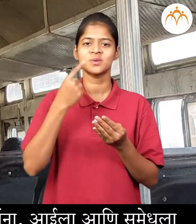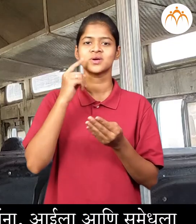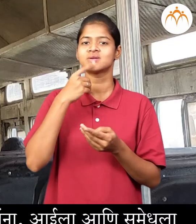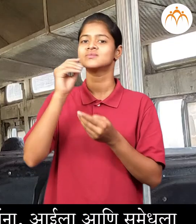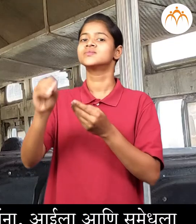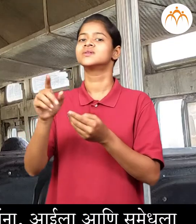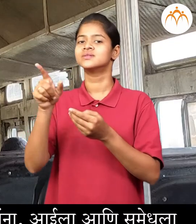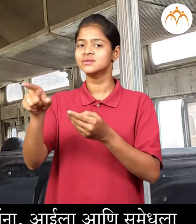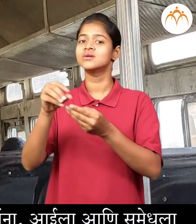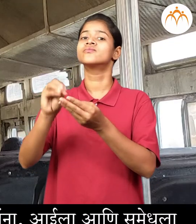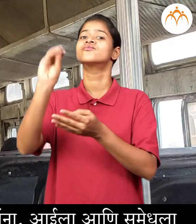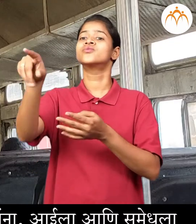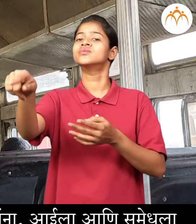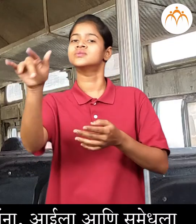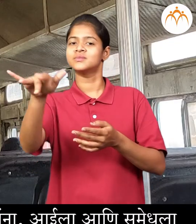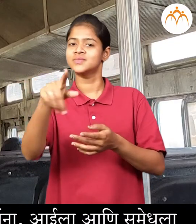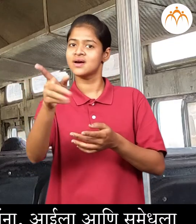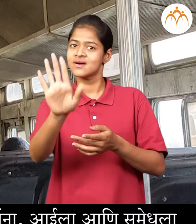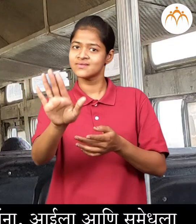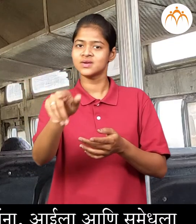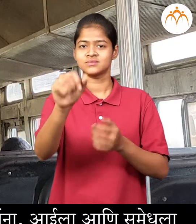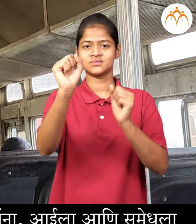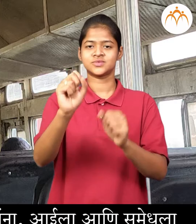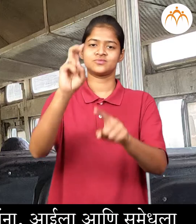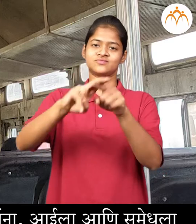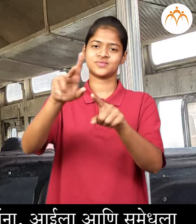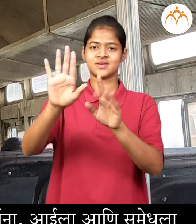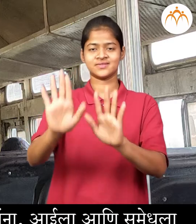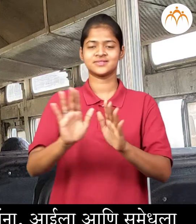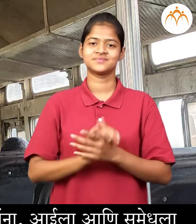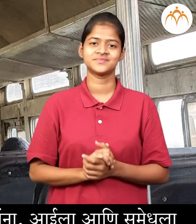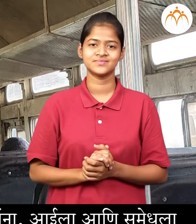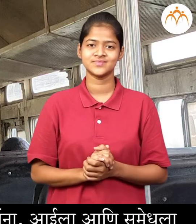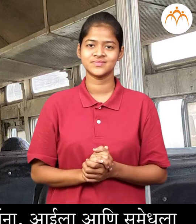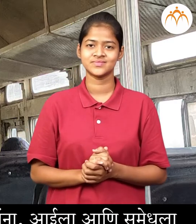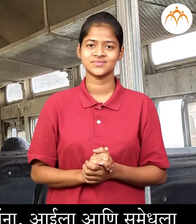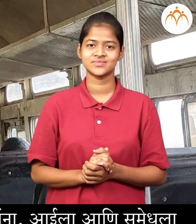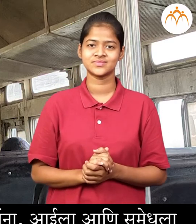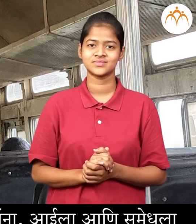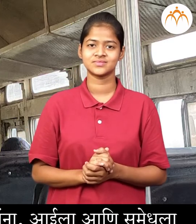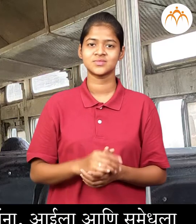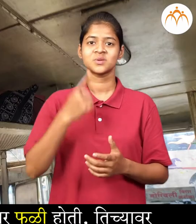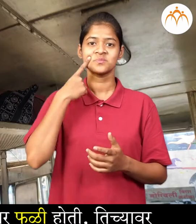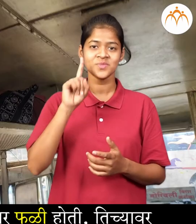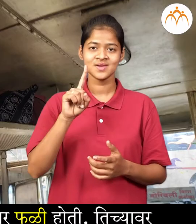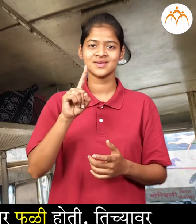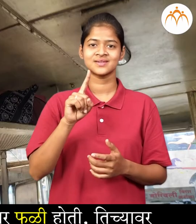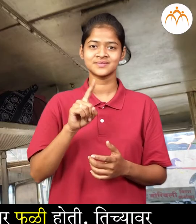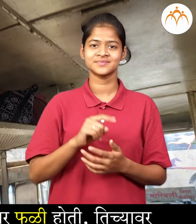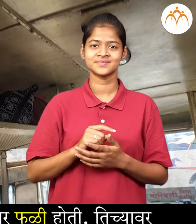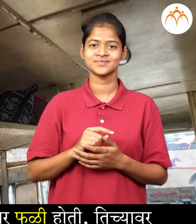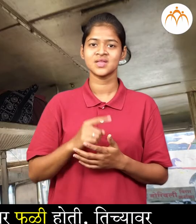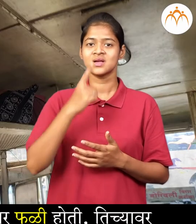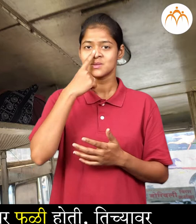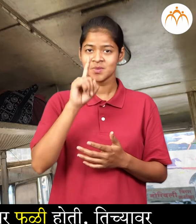बाबानना आईला आणि सुमेध ला बसायची जागा दाखोले बाबाननी